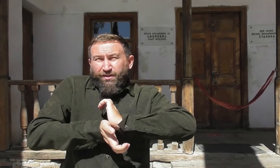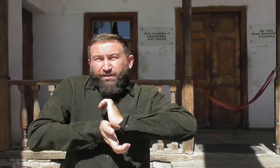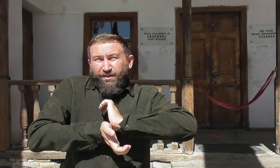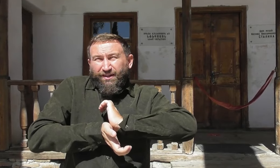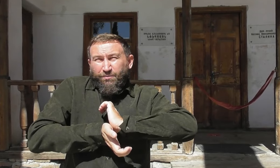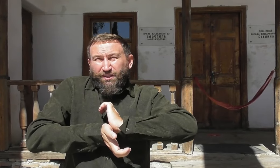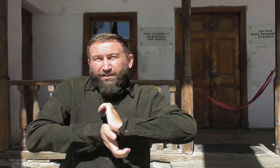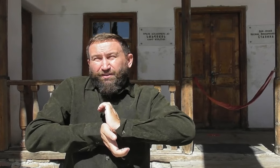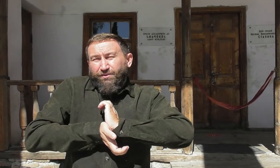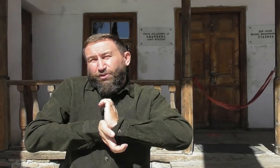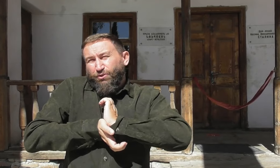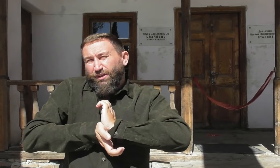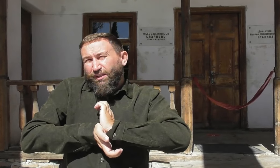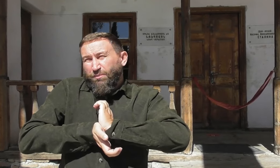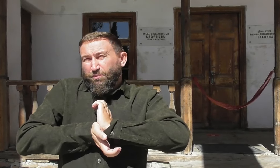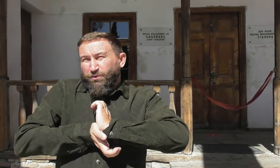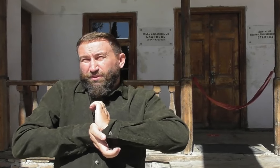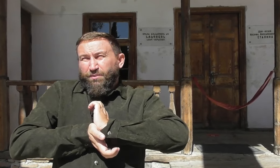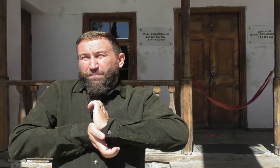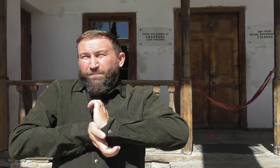Можно гармонизировать еще иным способом.